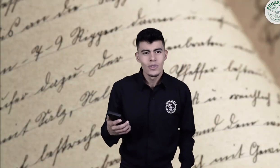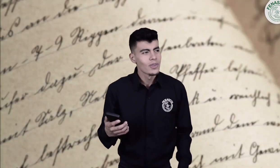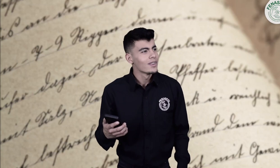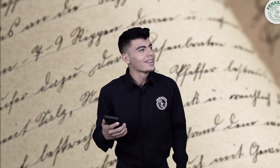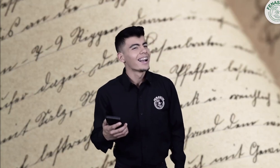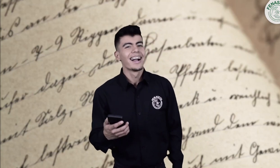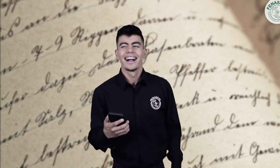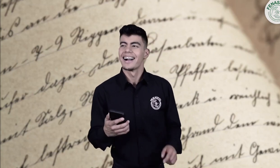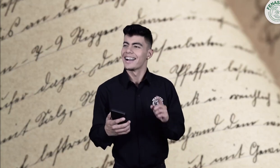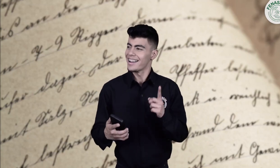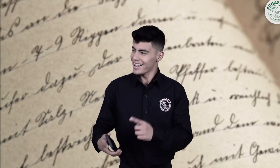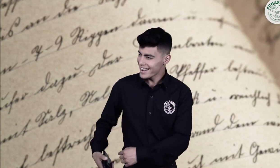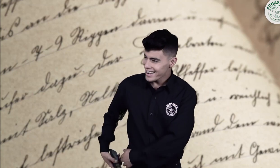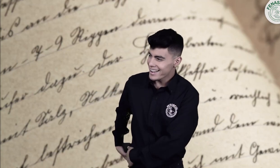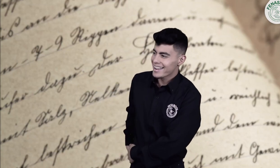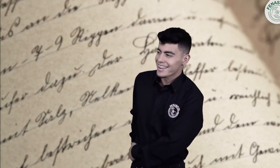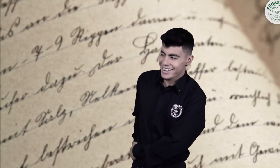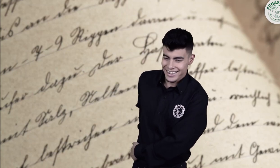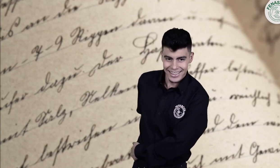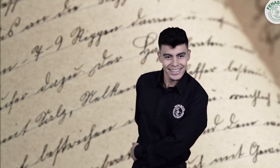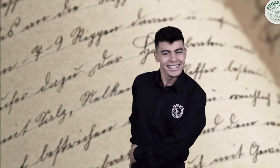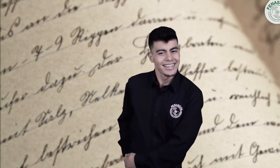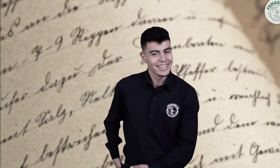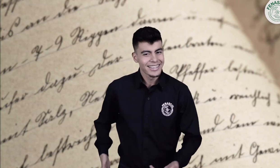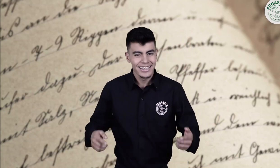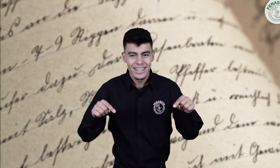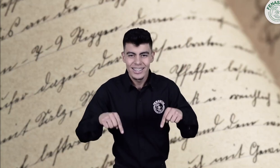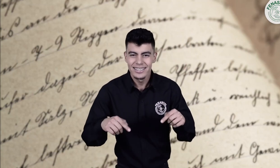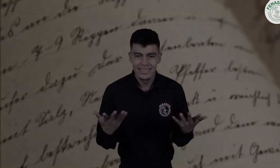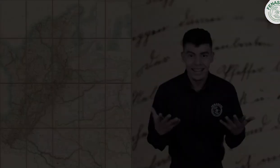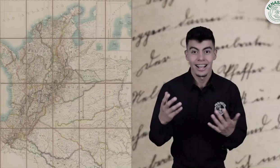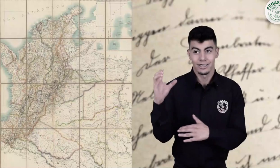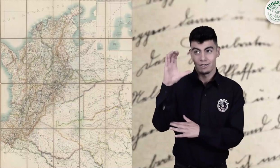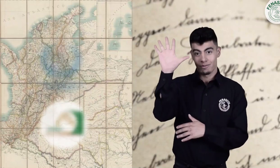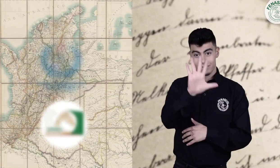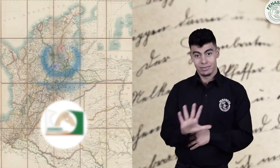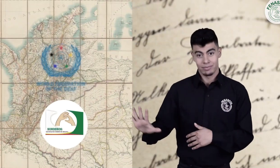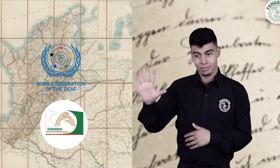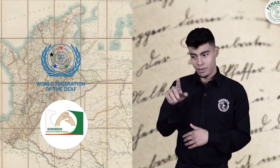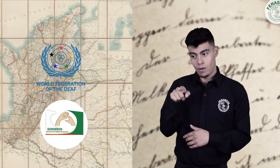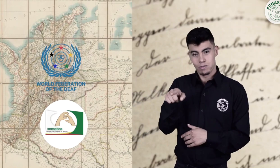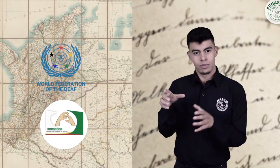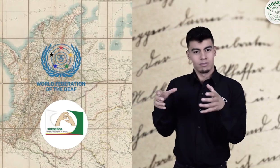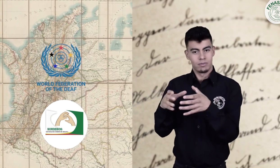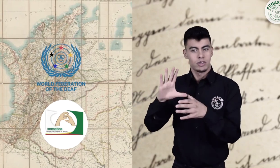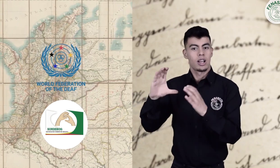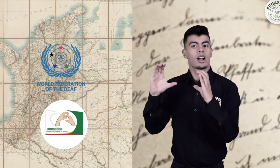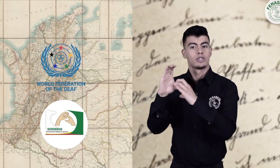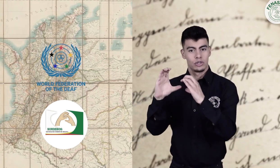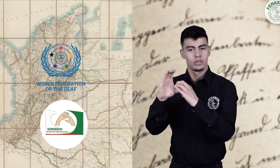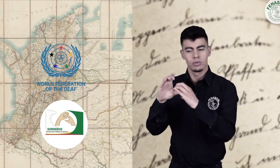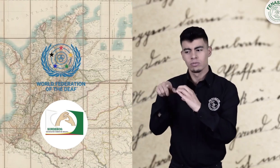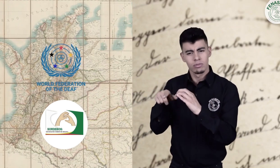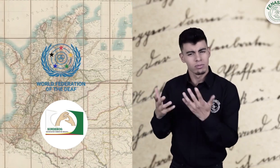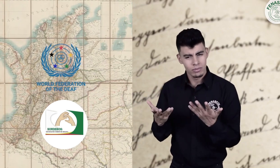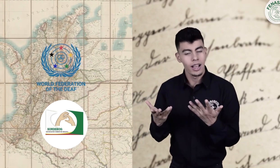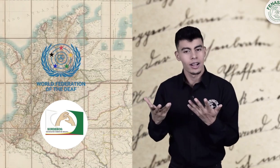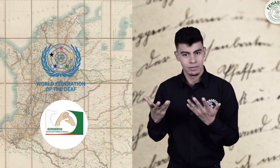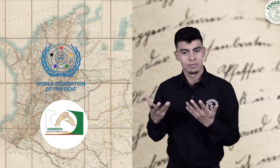¡Ajá! Así es. En esta fecha, en Colombia, la Sociedad de Sordos de Bogotá, Sordewoc, decide